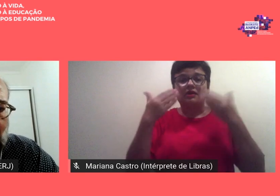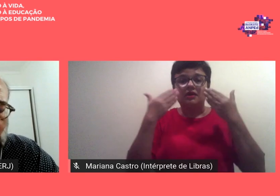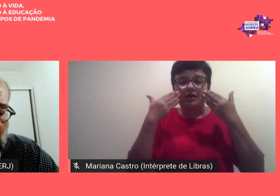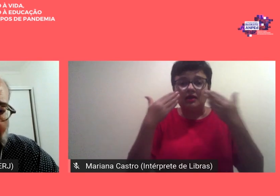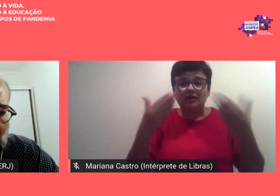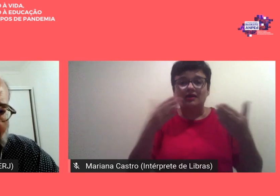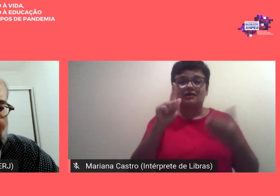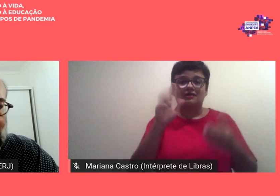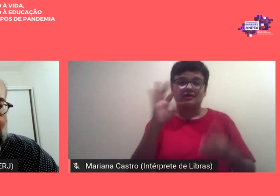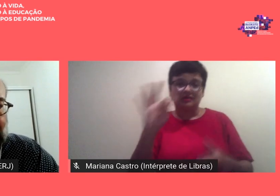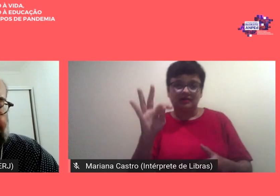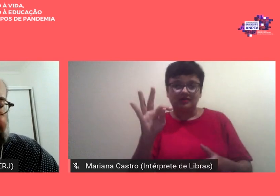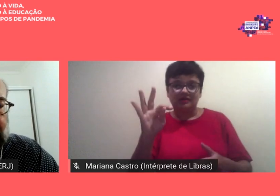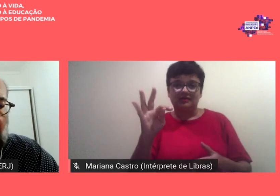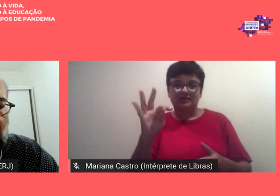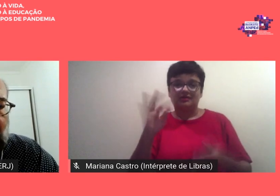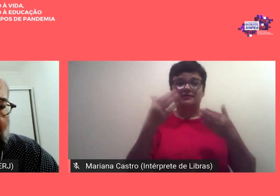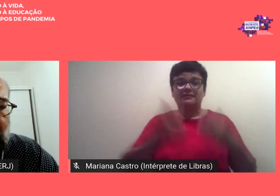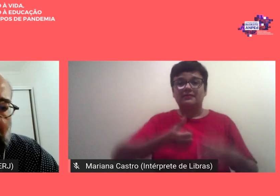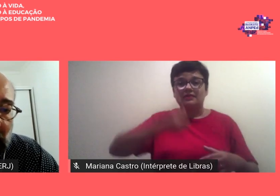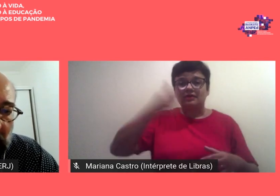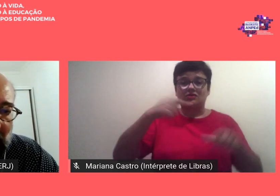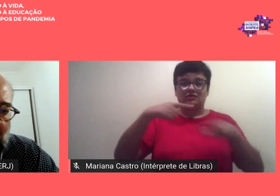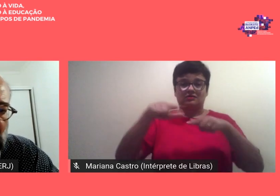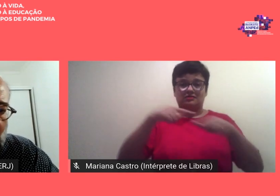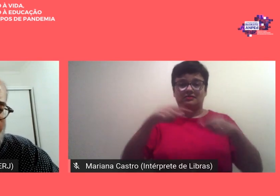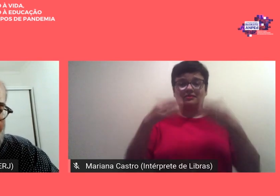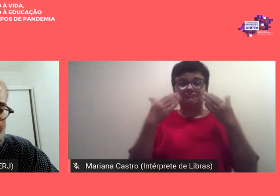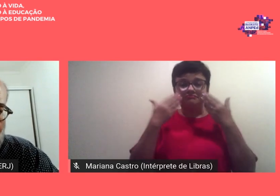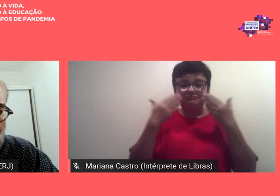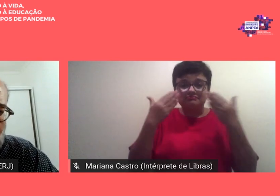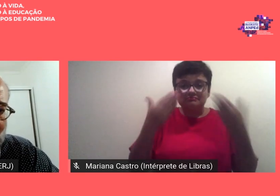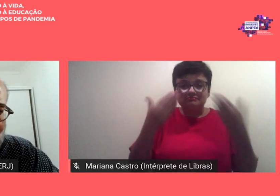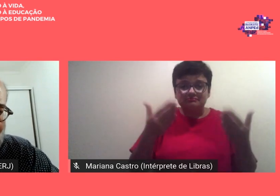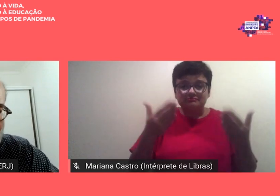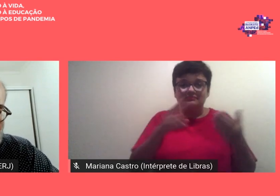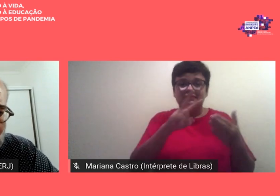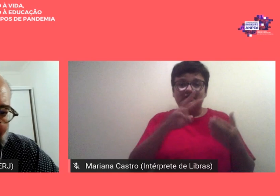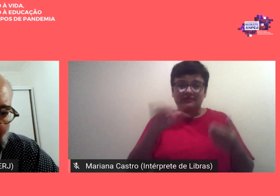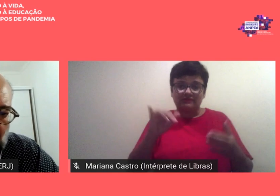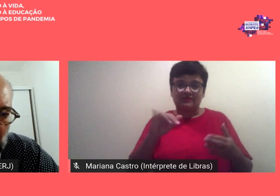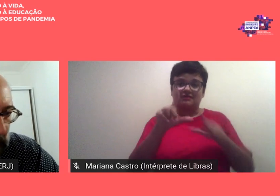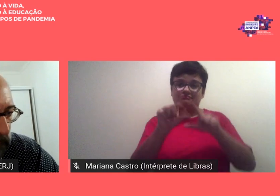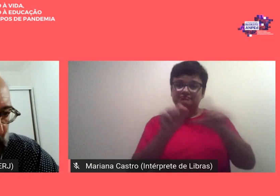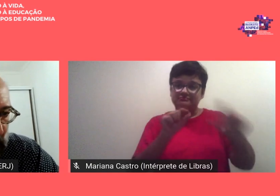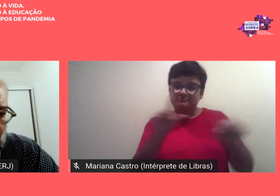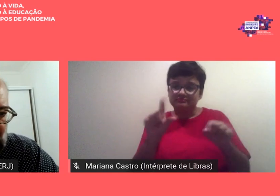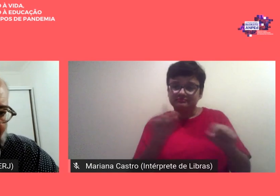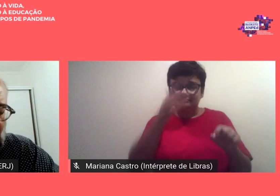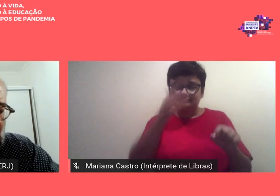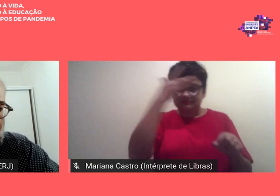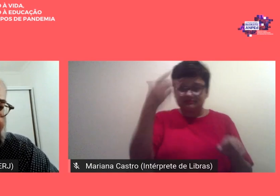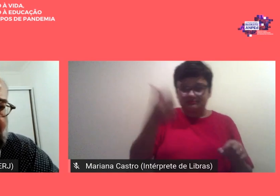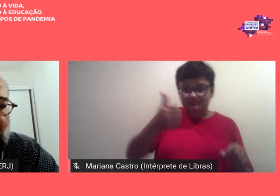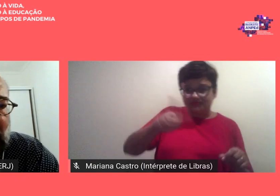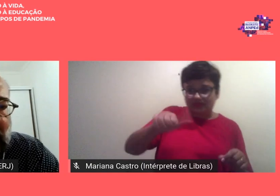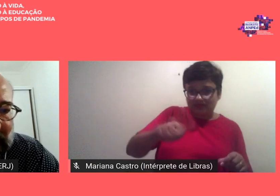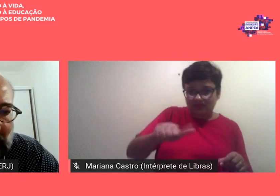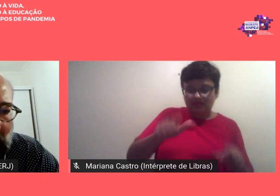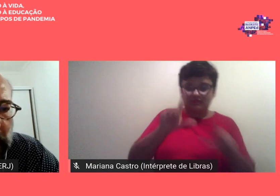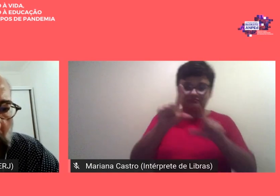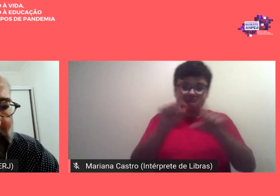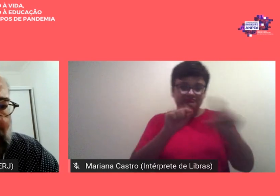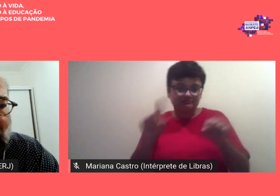nos GTs e que vão ser indicados pelos avaliadores ad hoc respectivos